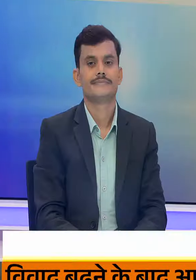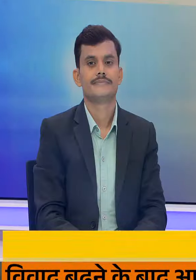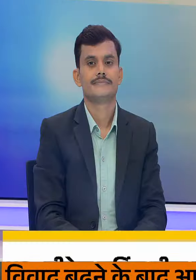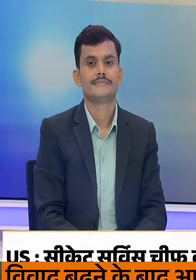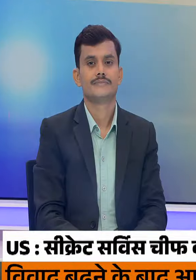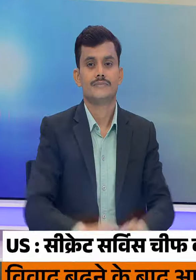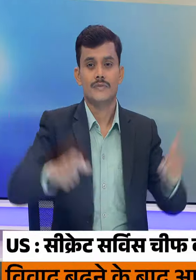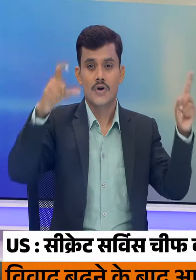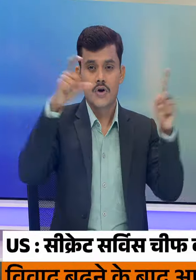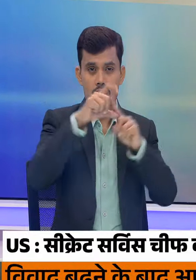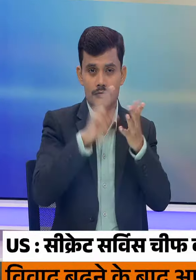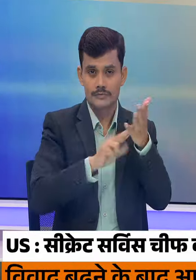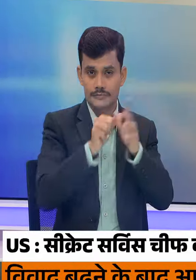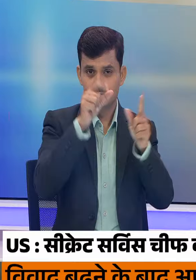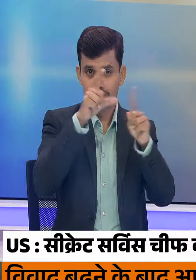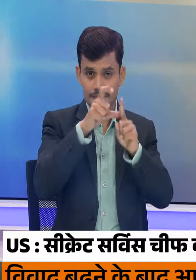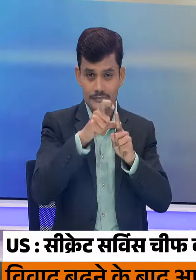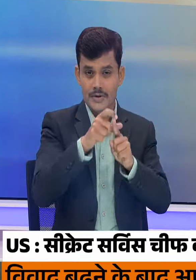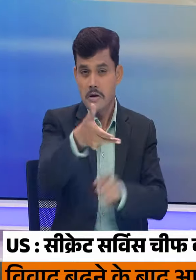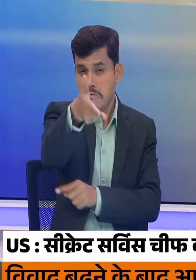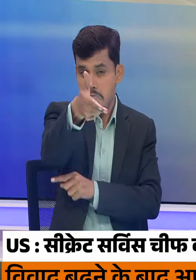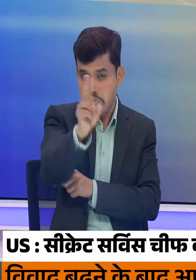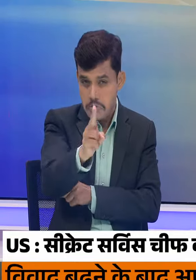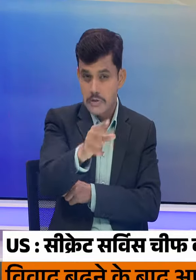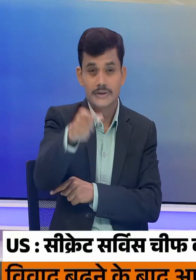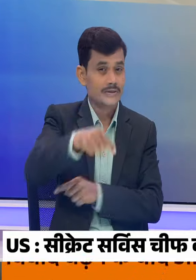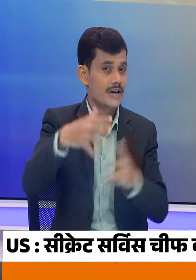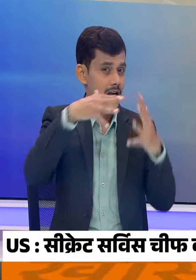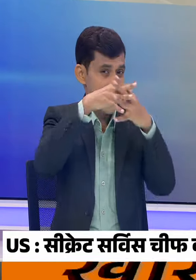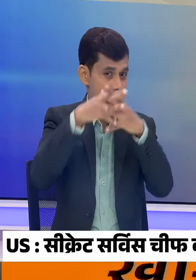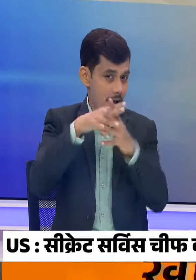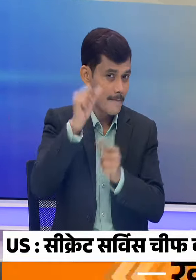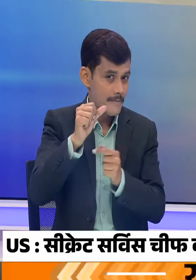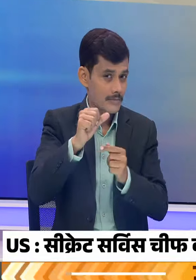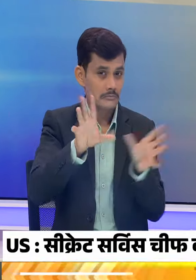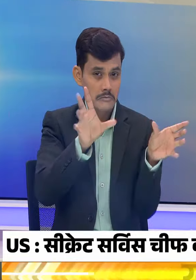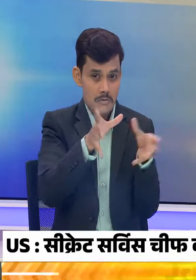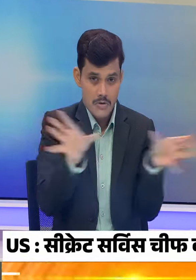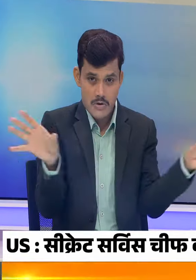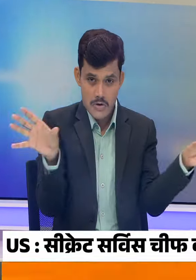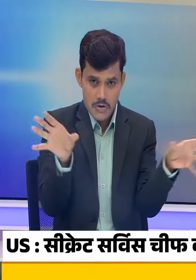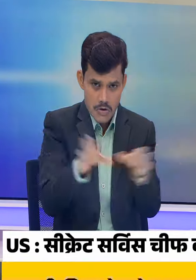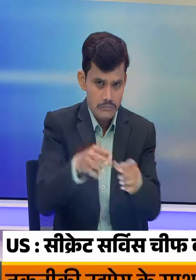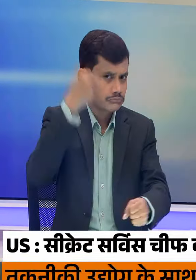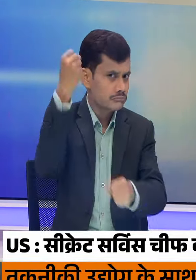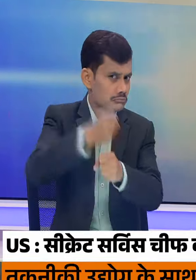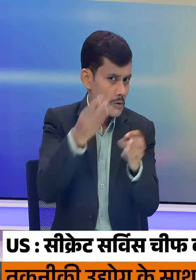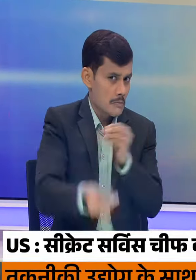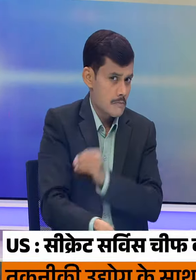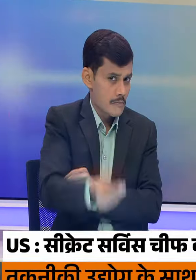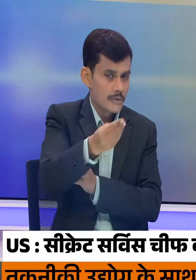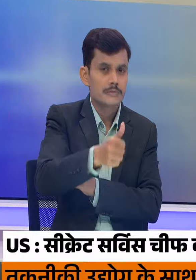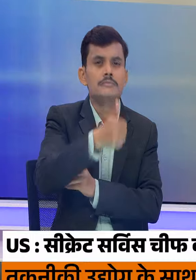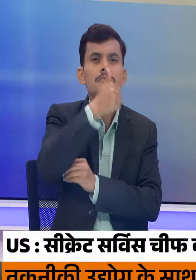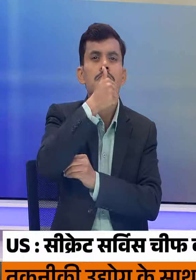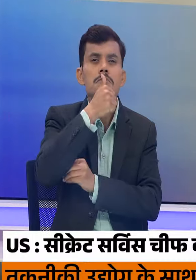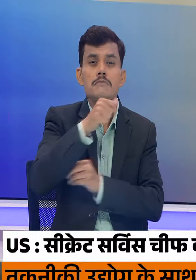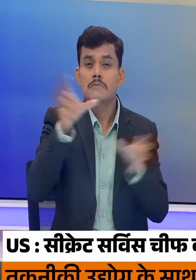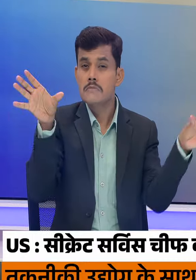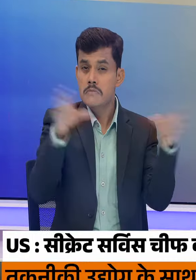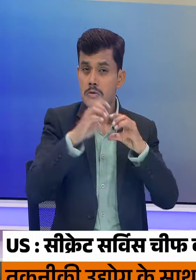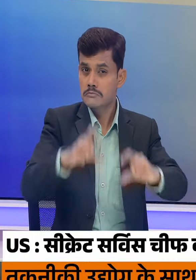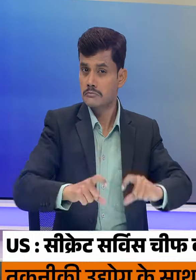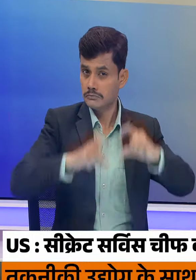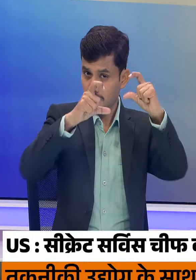डुनाल्ड प्रम्प परजान लिवा हमले के मामले में अमेरिकी संसदे कमेटी ने उठाया बड़ा कदम सीक्रेट सर्विस चीफ को